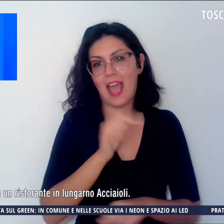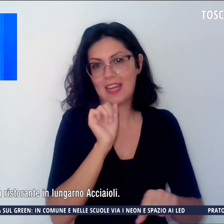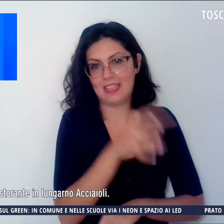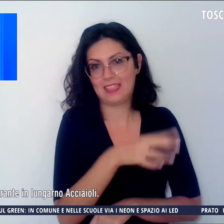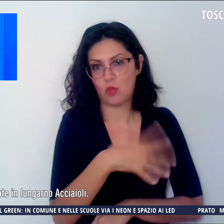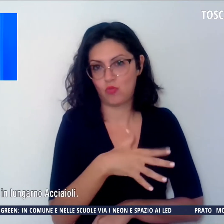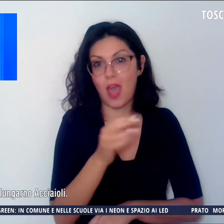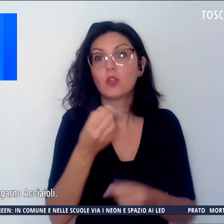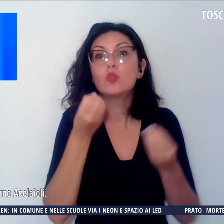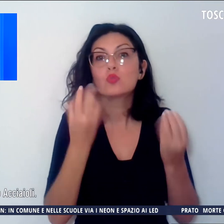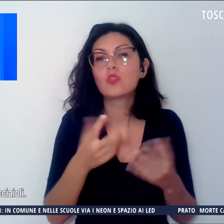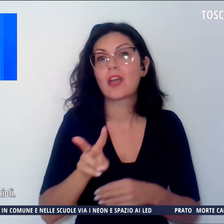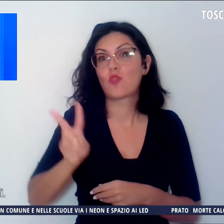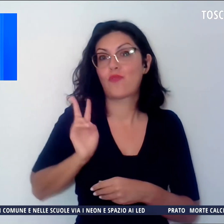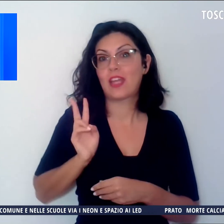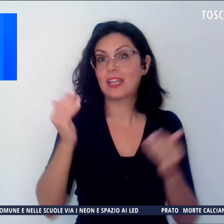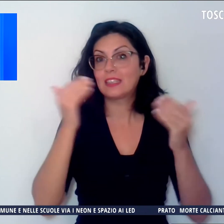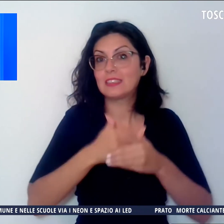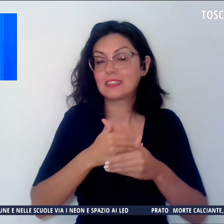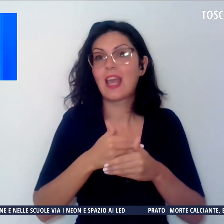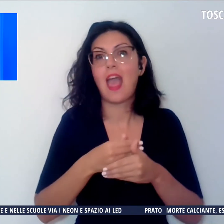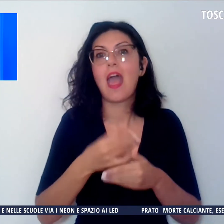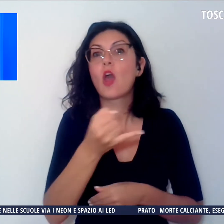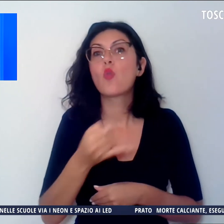in un ristorante in Lungarno a Ciaiuoli.